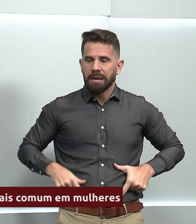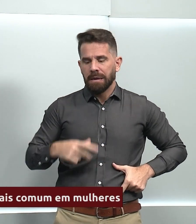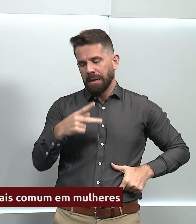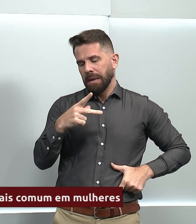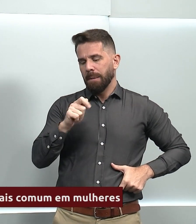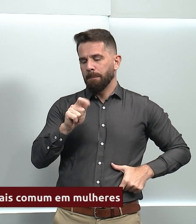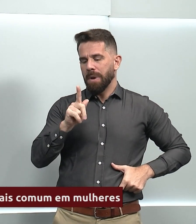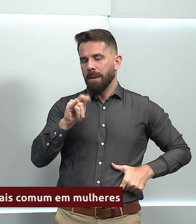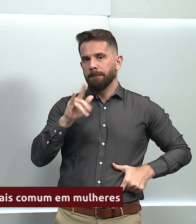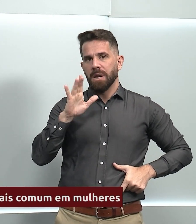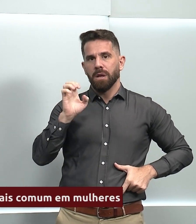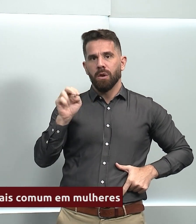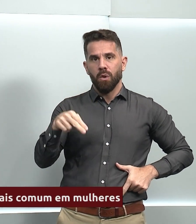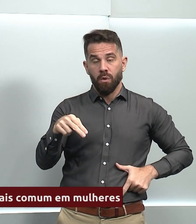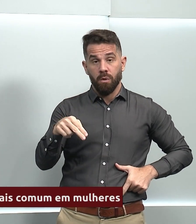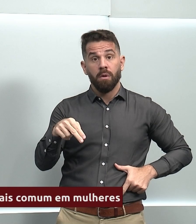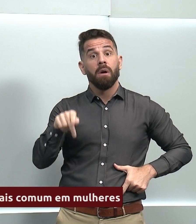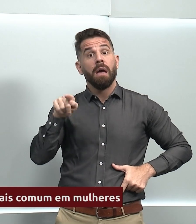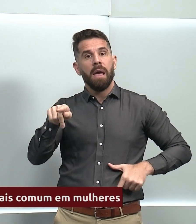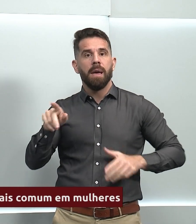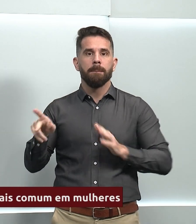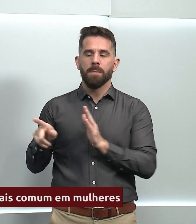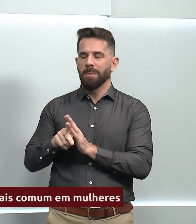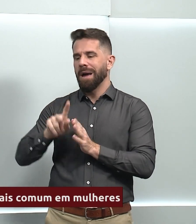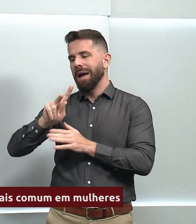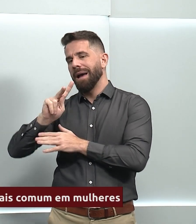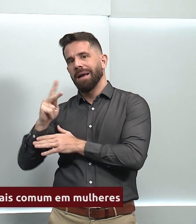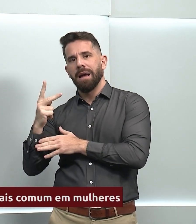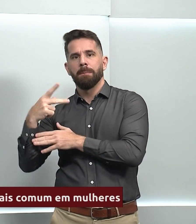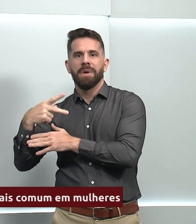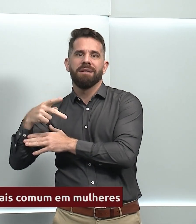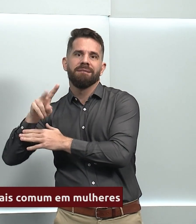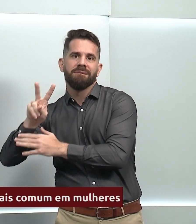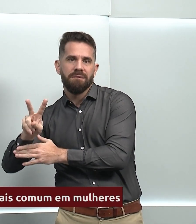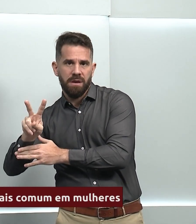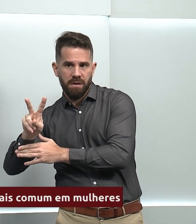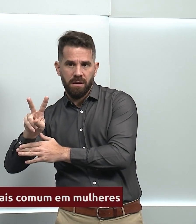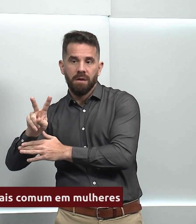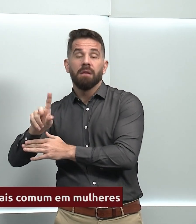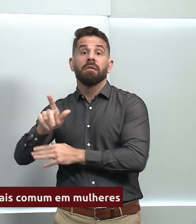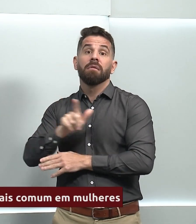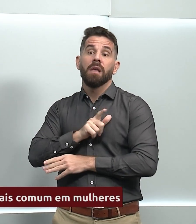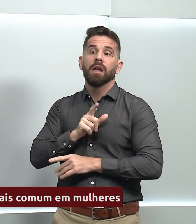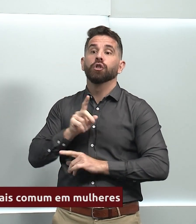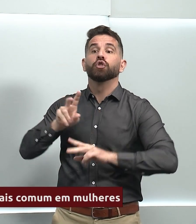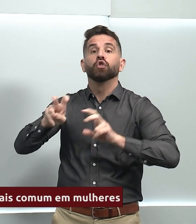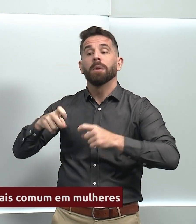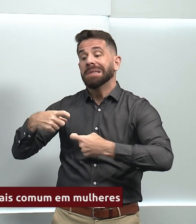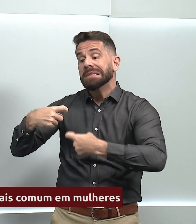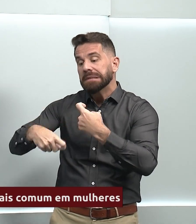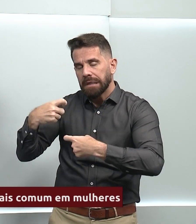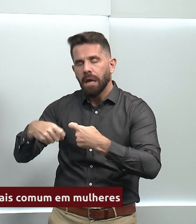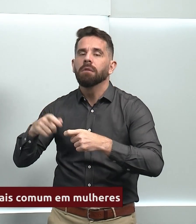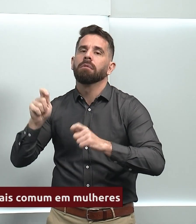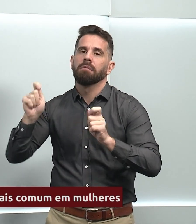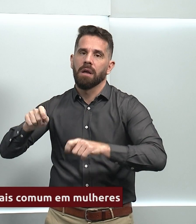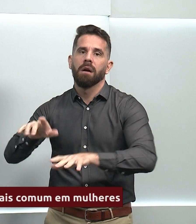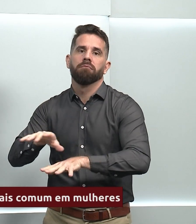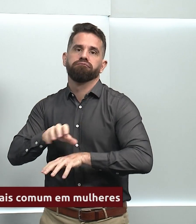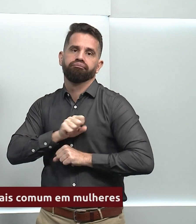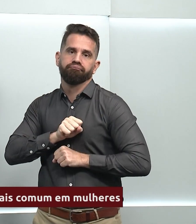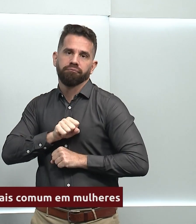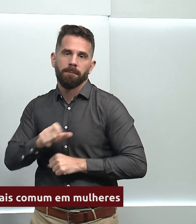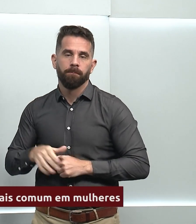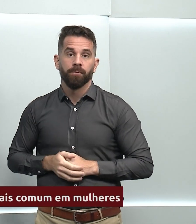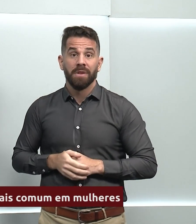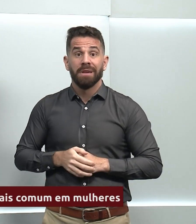o HPV. A transmissão é principalmente por meio da relação sexual, como explica a especialista. O câncer do colo